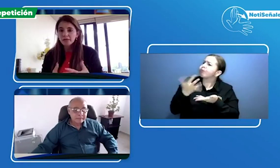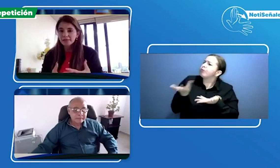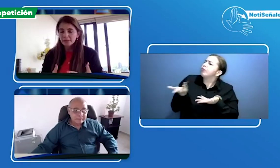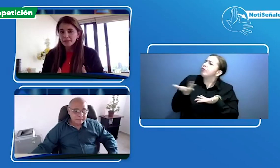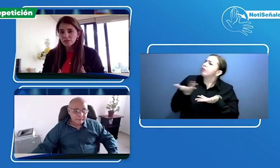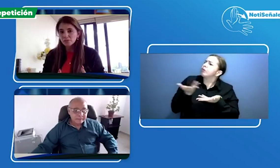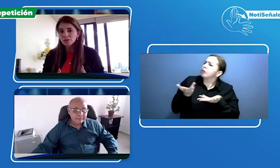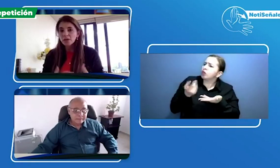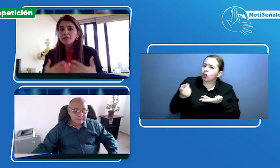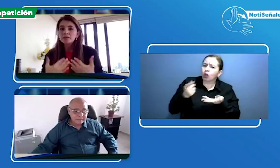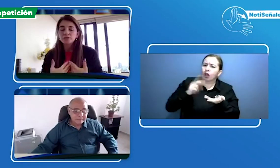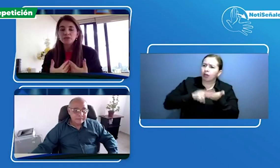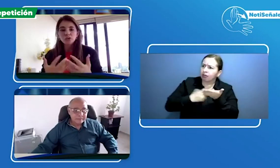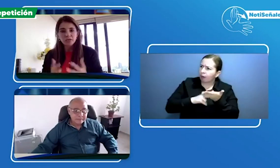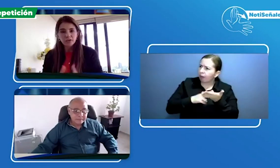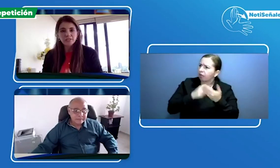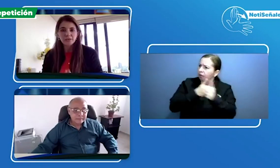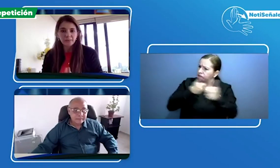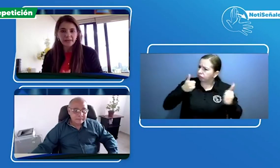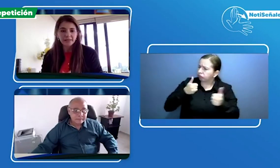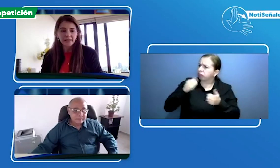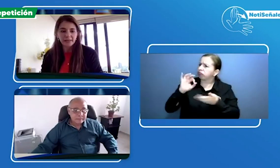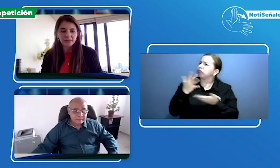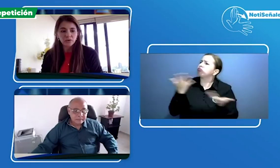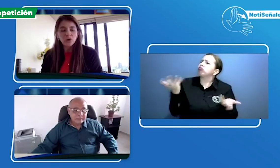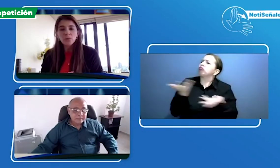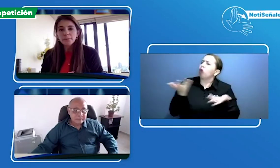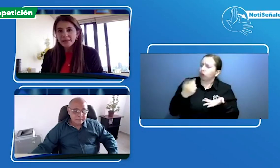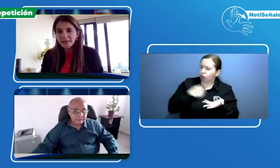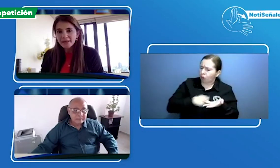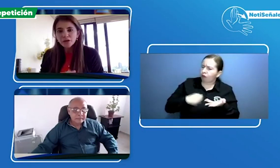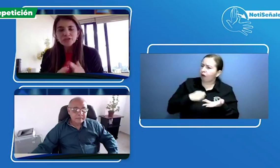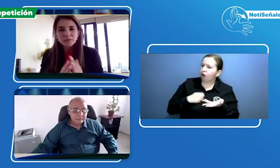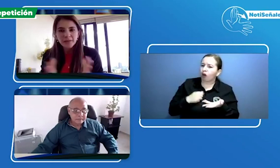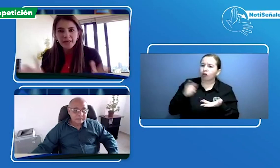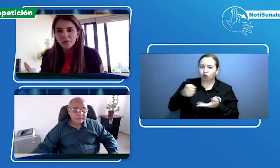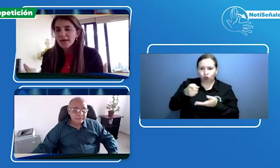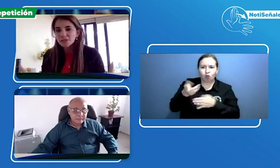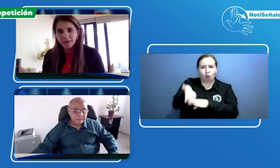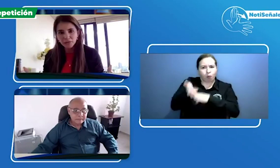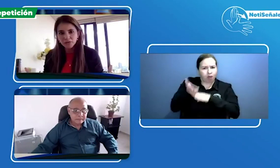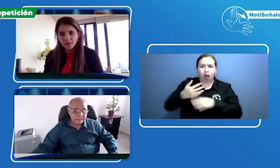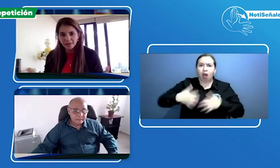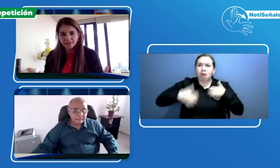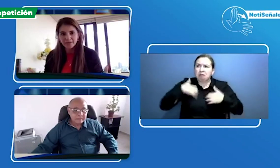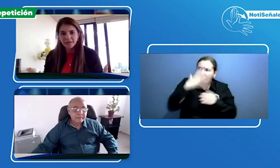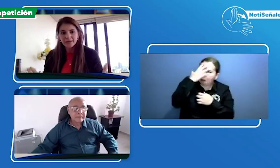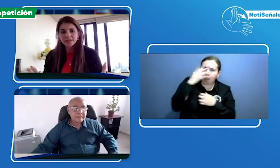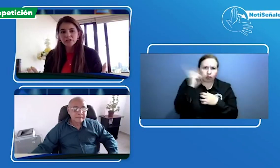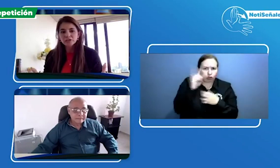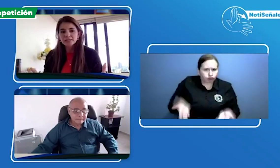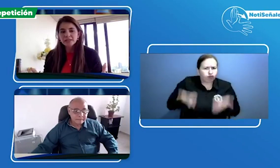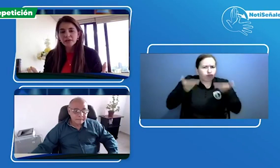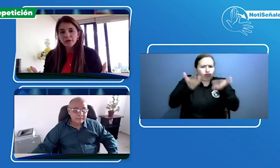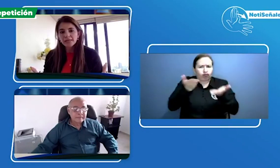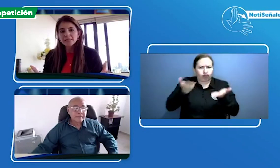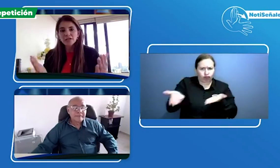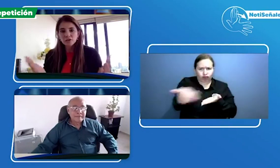una interpretación virtual entonces yo quiero hacer parte de esto pídanlo sin miedo, es para ustedes entonces creo que así nos